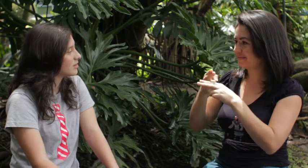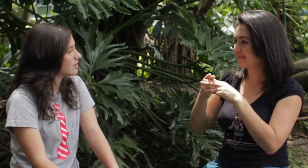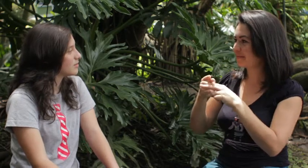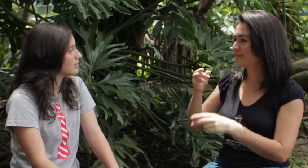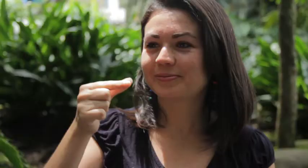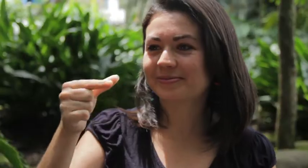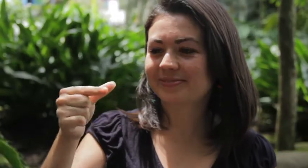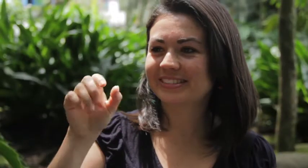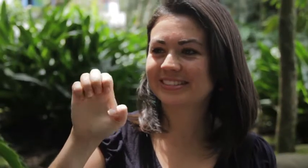llamo